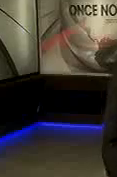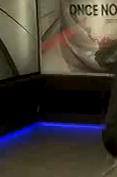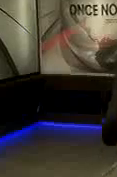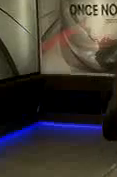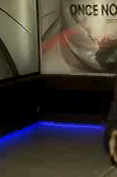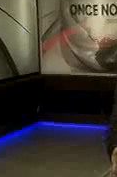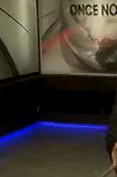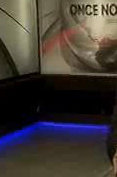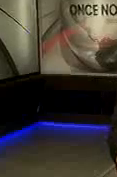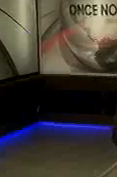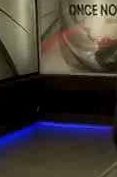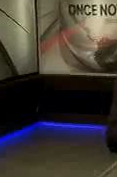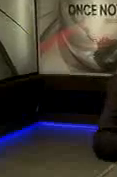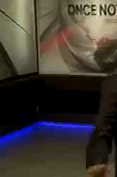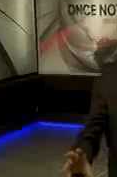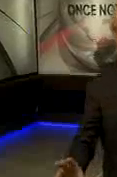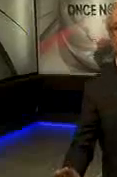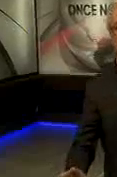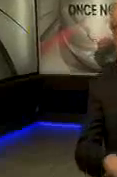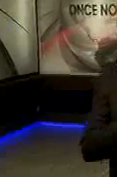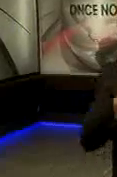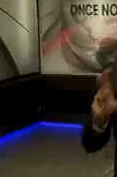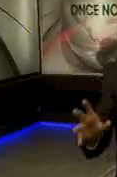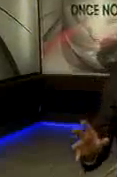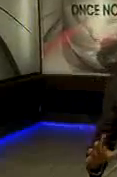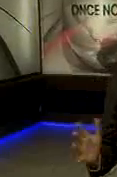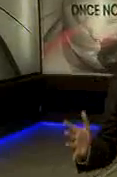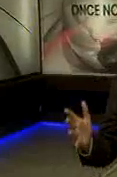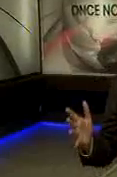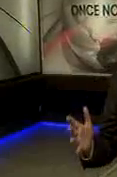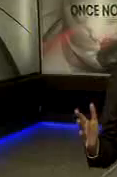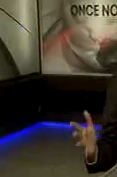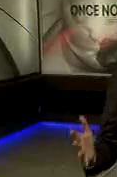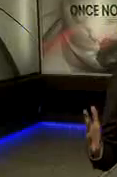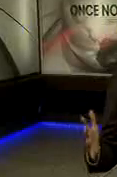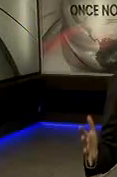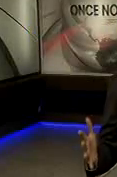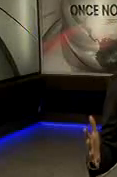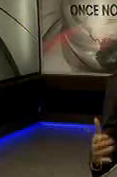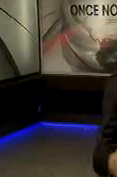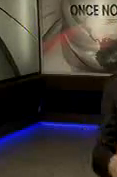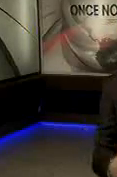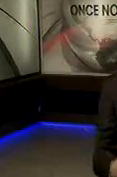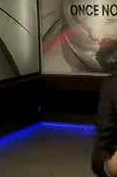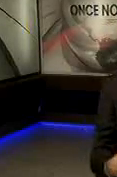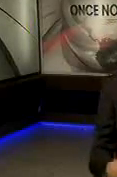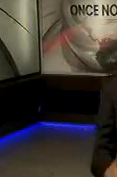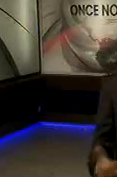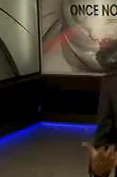Hoy vendrán otras dos mujeres Créame, maravillosas Una que piensa sobre la vejez Que eso es un tema muy importante Y otra que piensa que la vida debe de ser